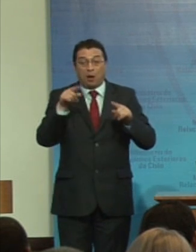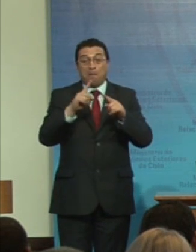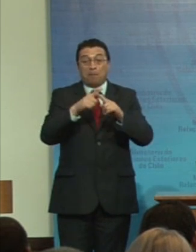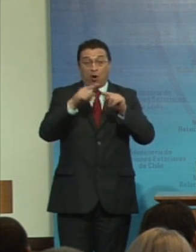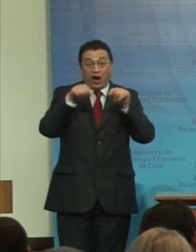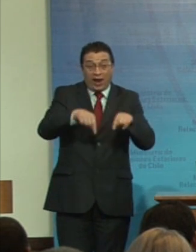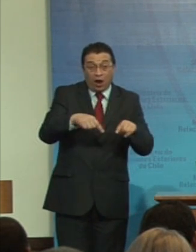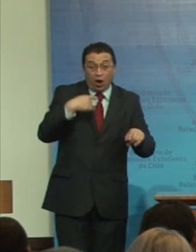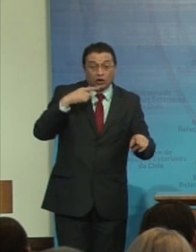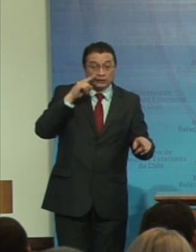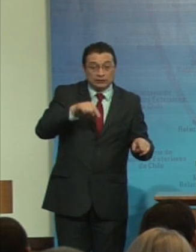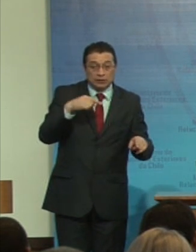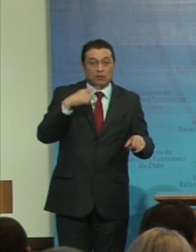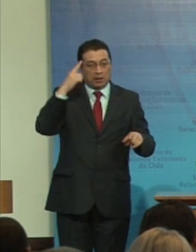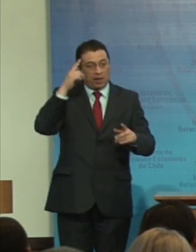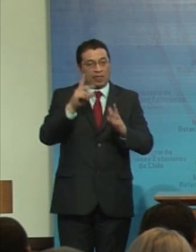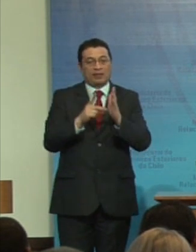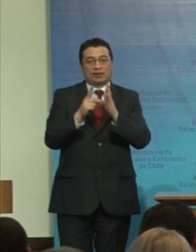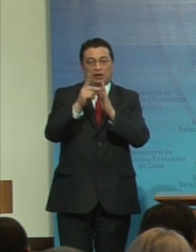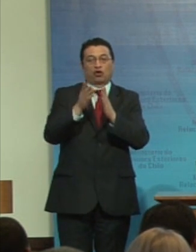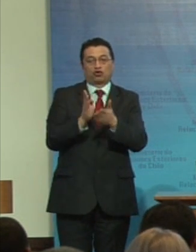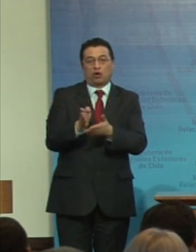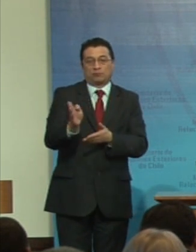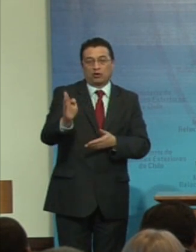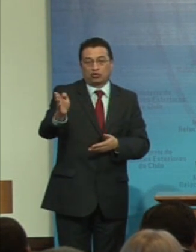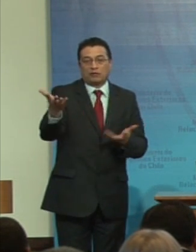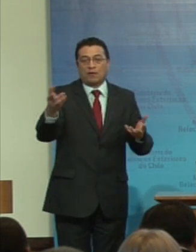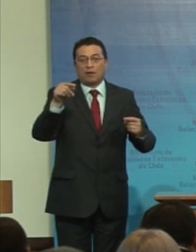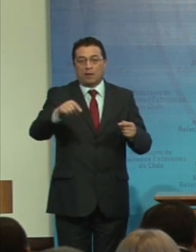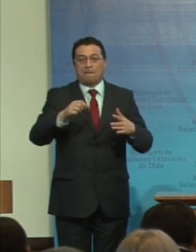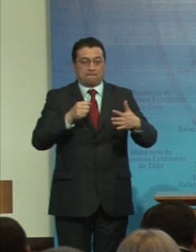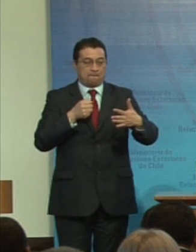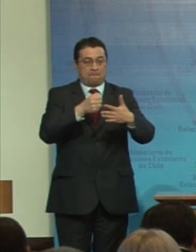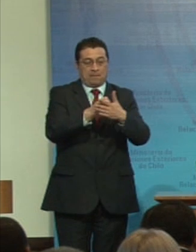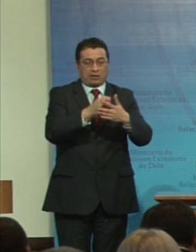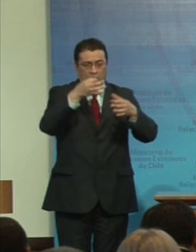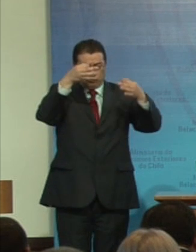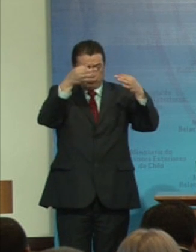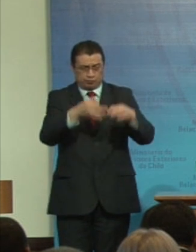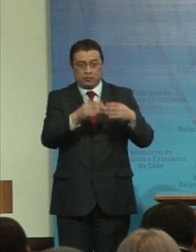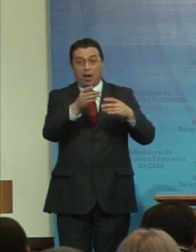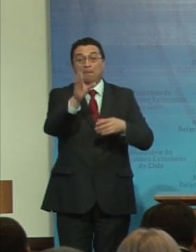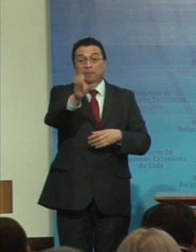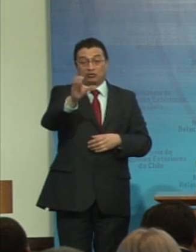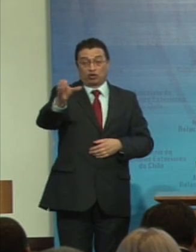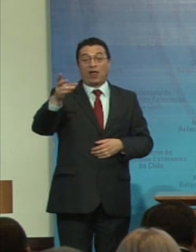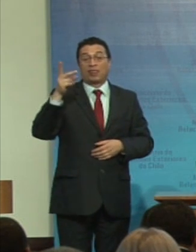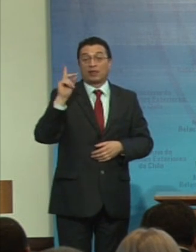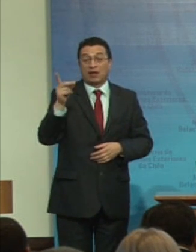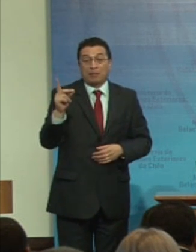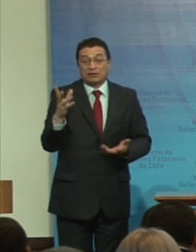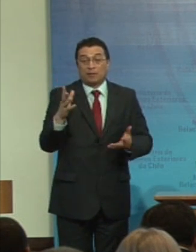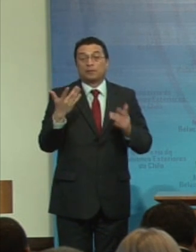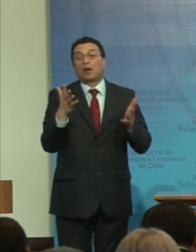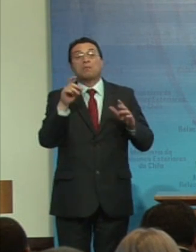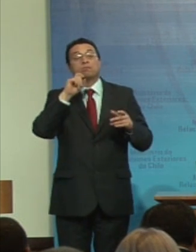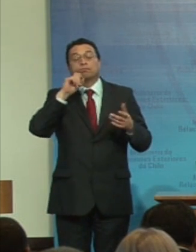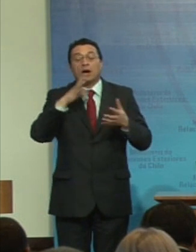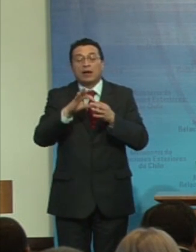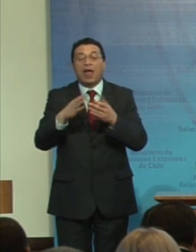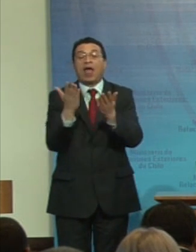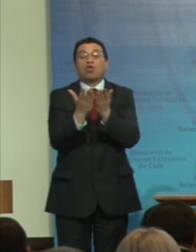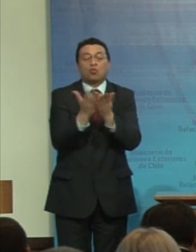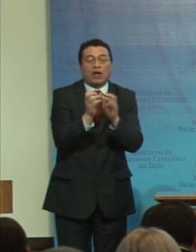cinco objetivos de desarrollo sostenible contienen metas específicas para las personas con discapacidad lo que se refiere a educación